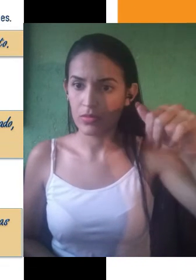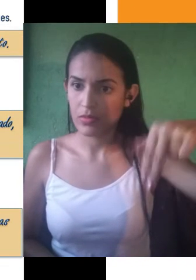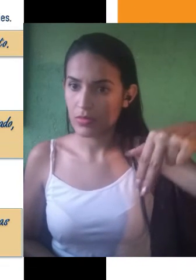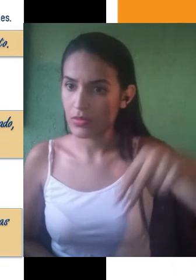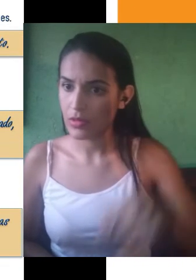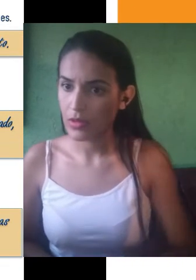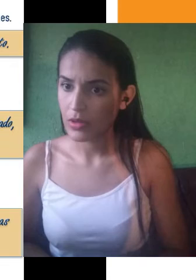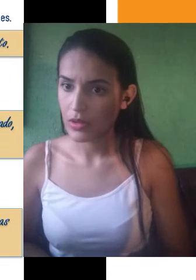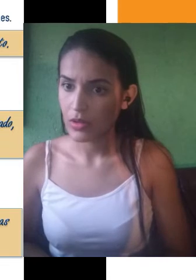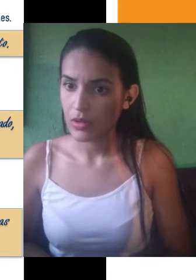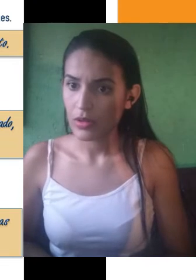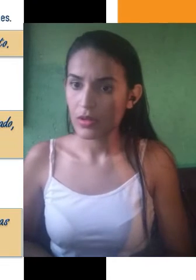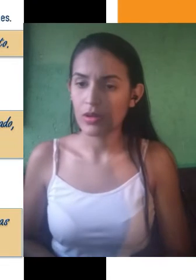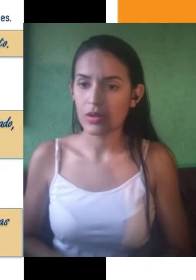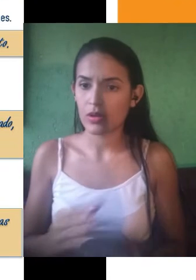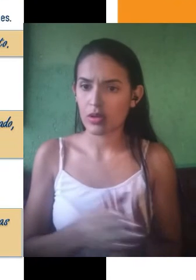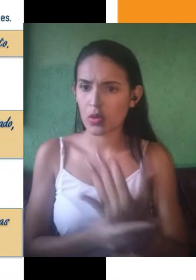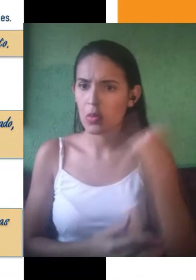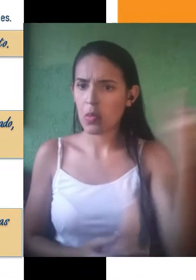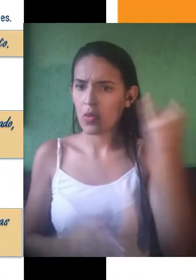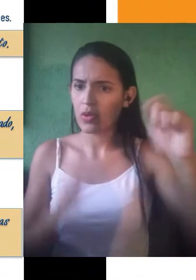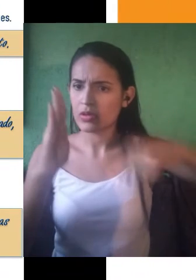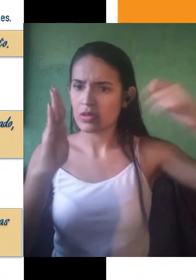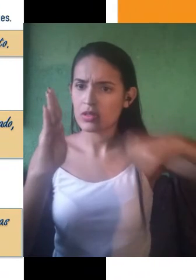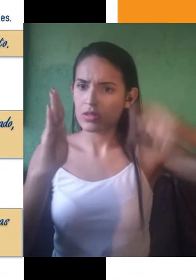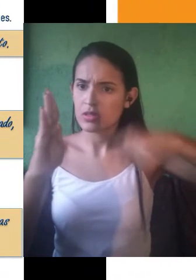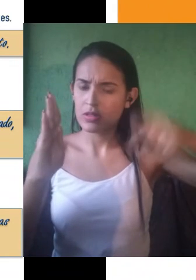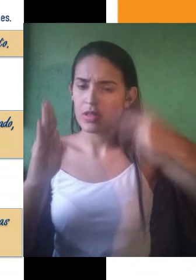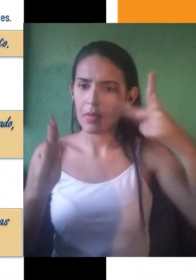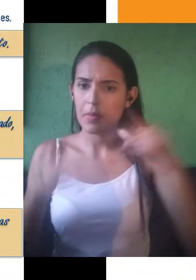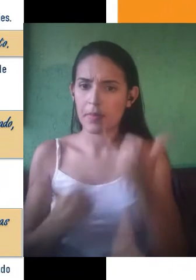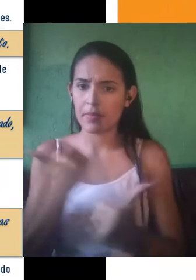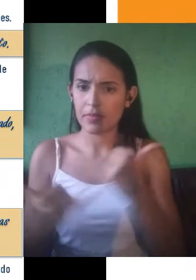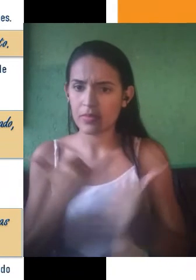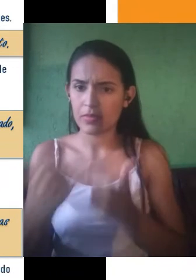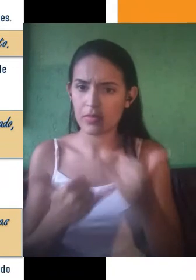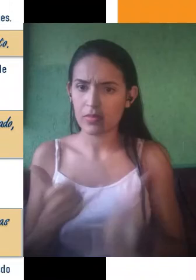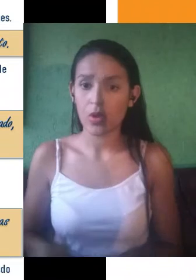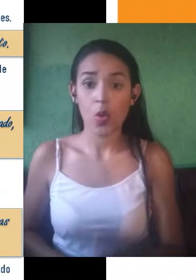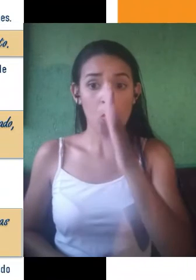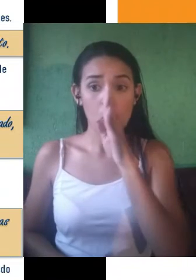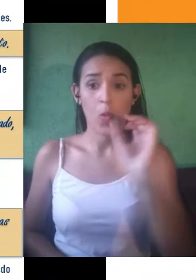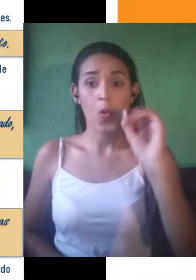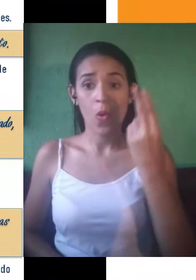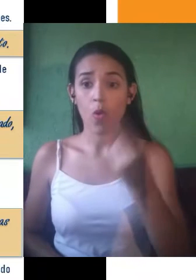surgiu, o cinema continua a alcançar grandes plateias por várias gerações. Essas informações jamais